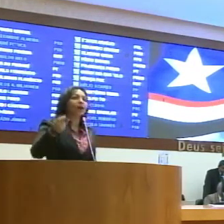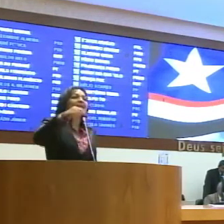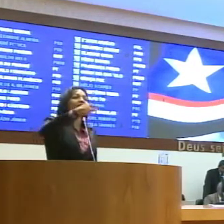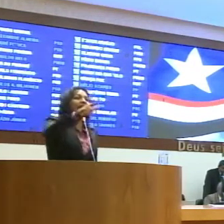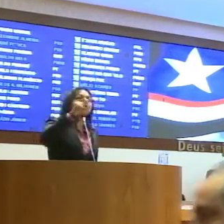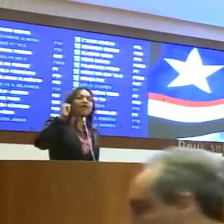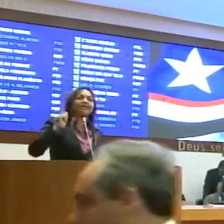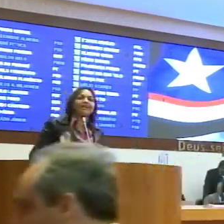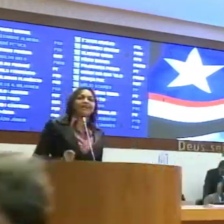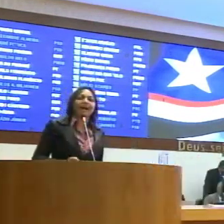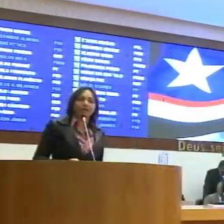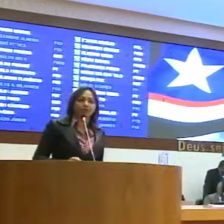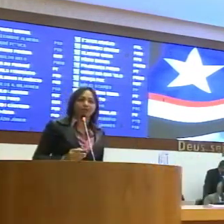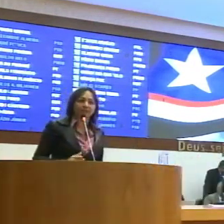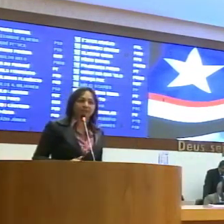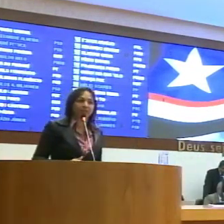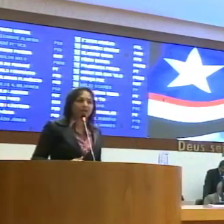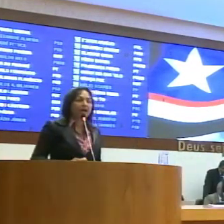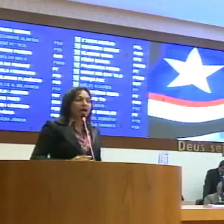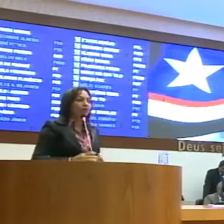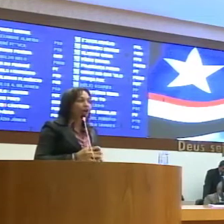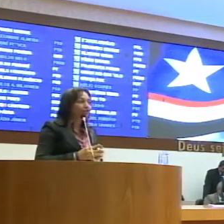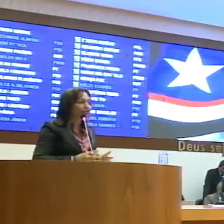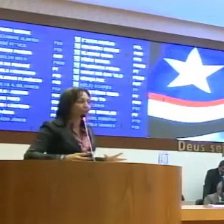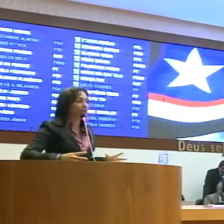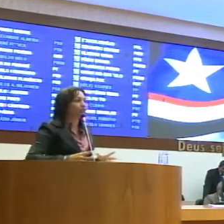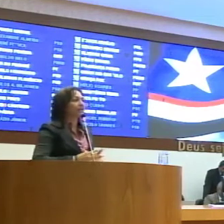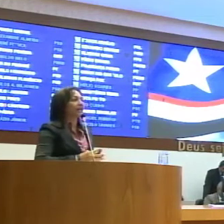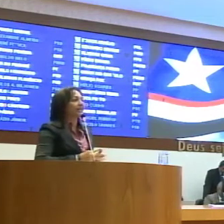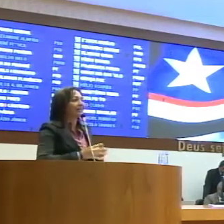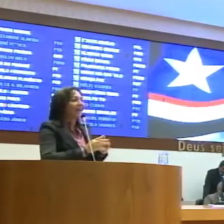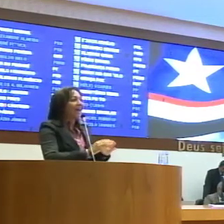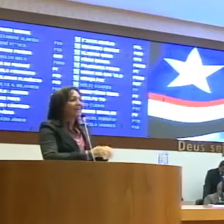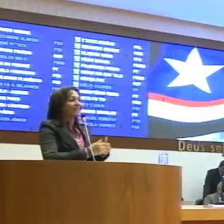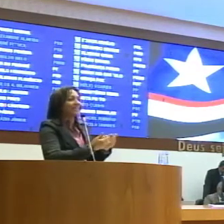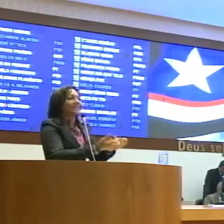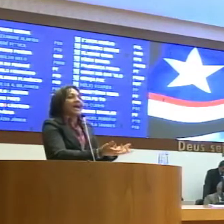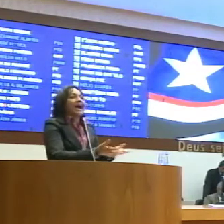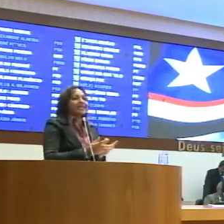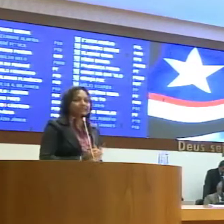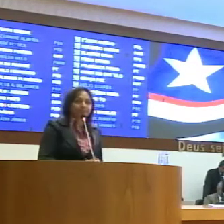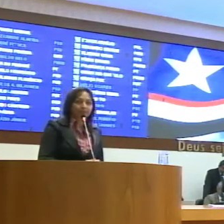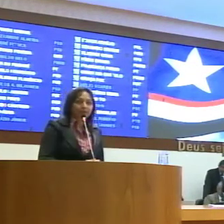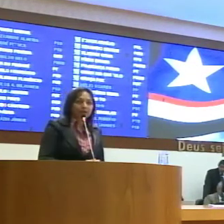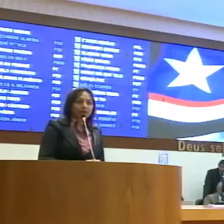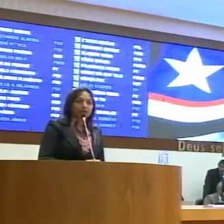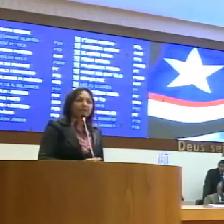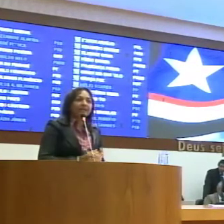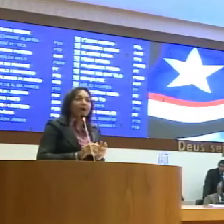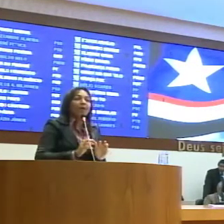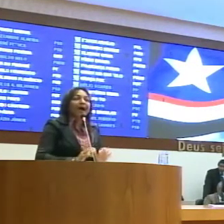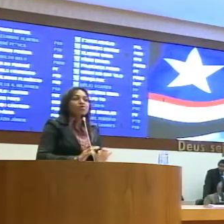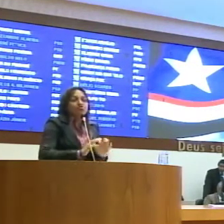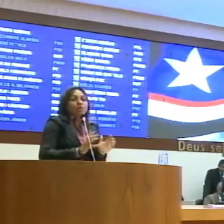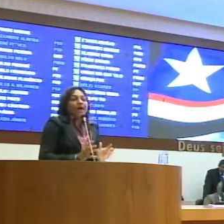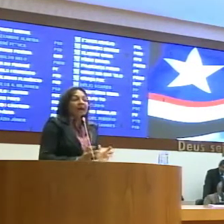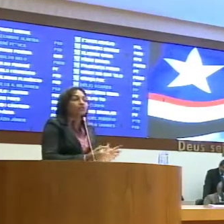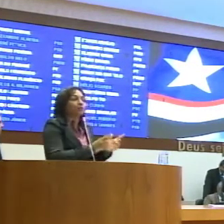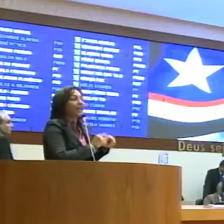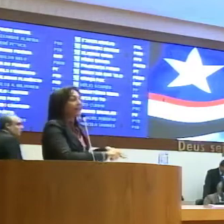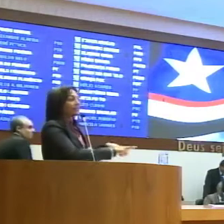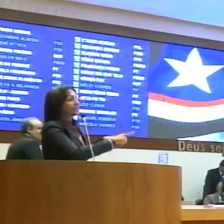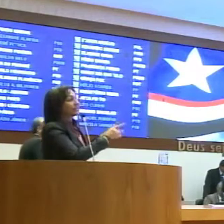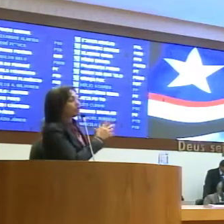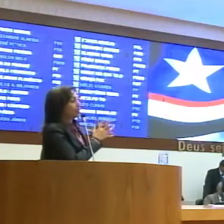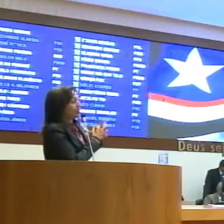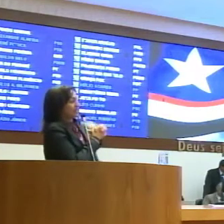área, presidente, é de 42 hectares, ou seja, nós tínhamos aí 13 hectares, que não eram